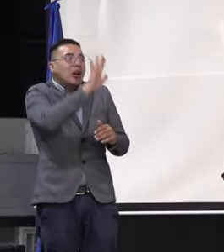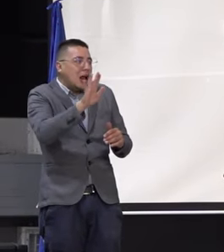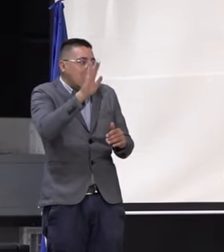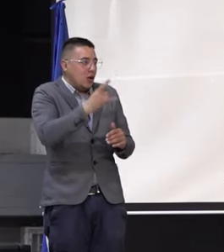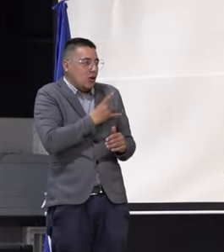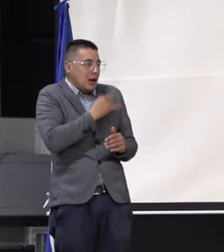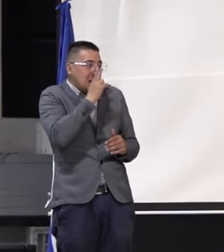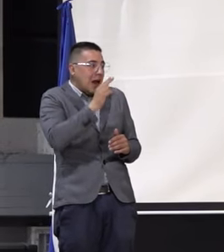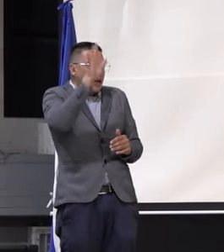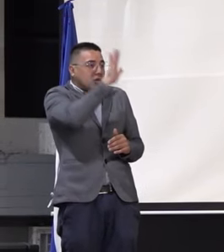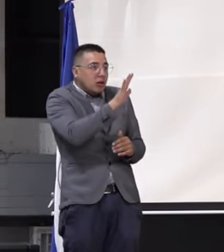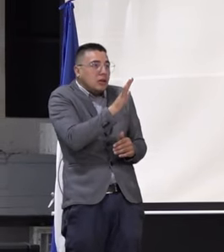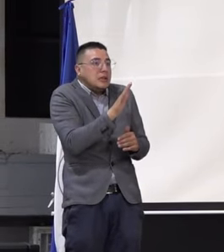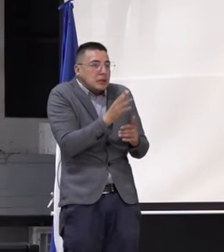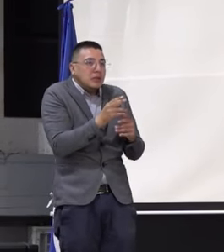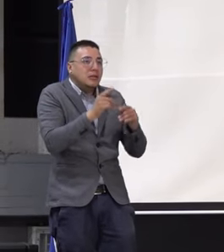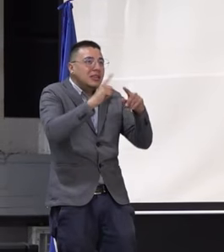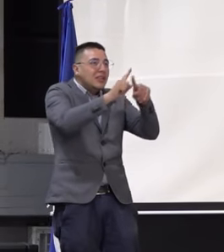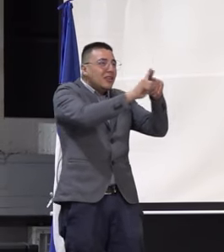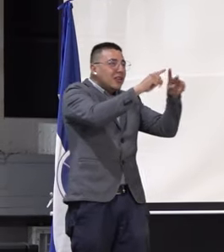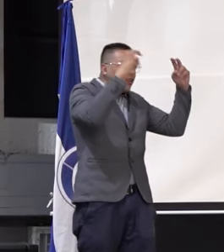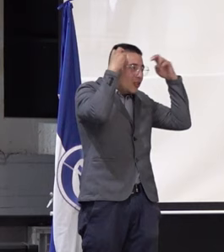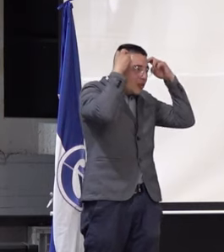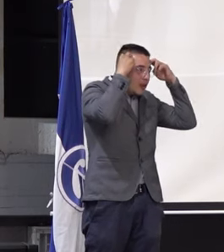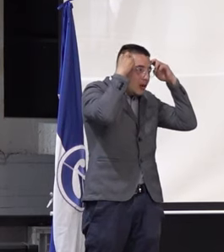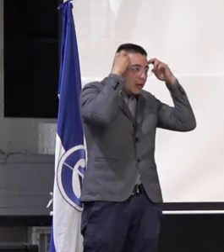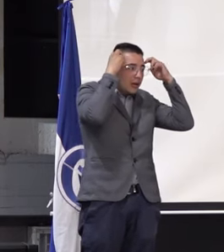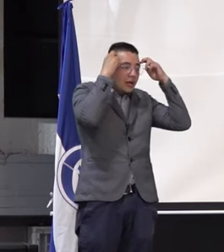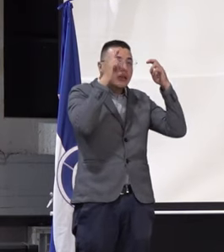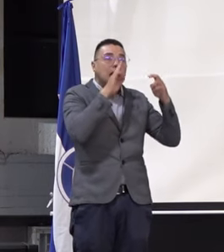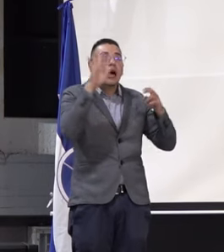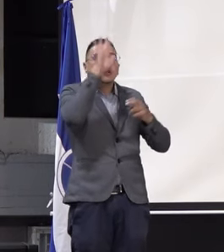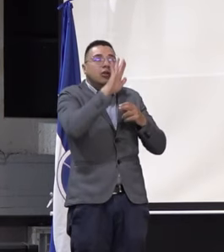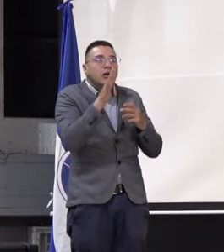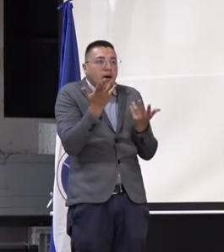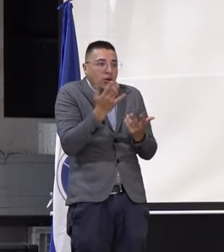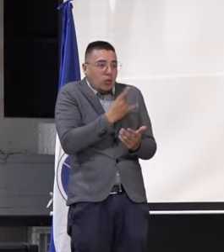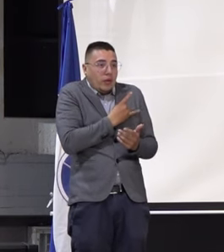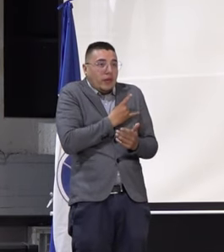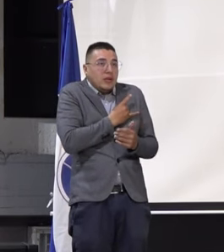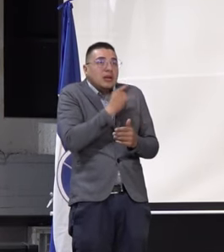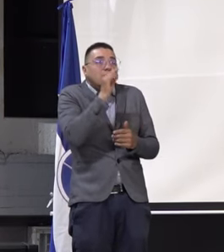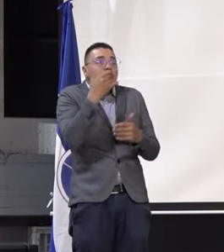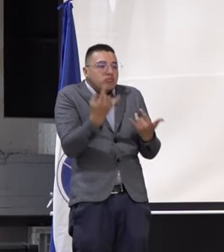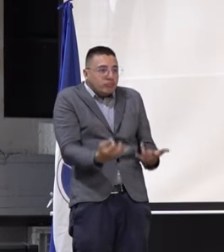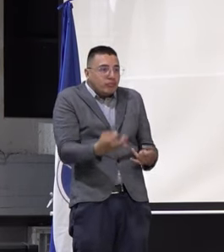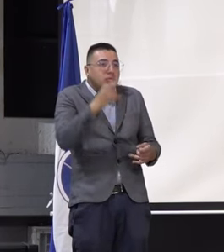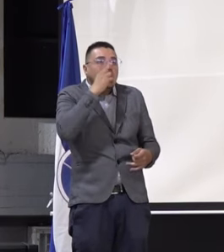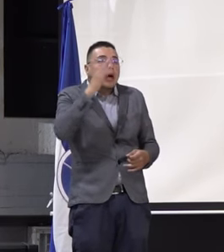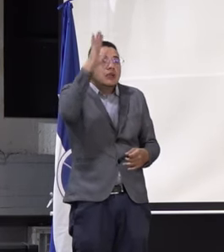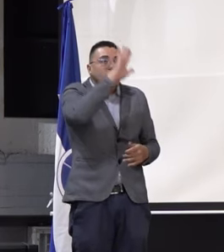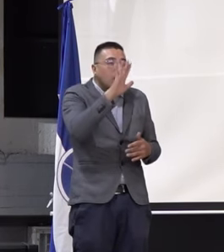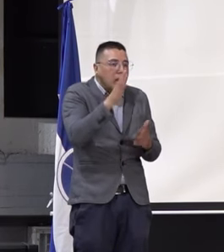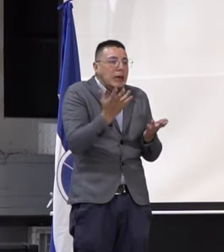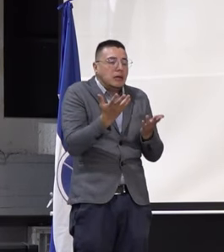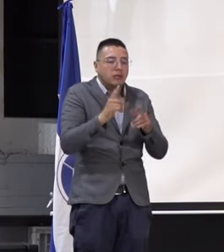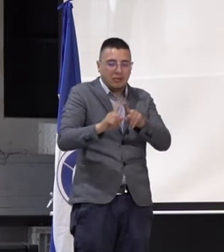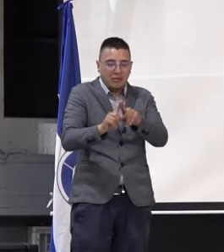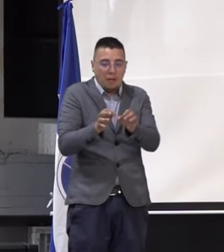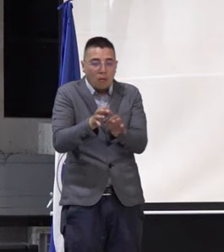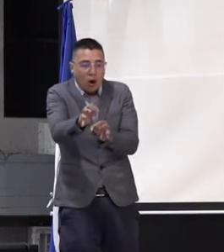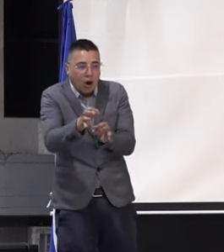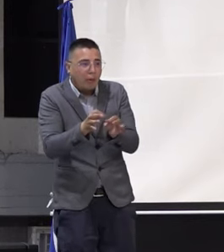centralizados todos esos conocimientos. O bueno, no muchas veces, siempre se ven centralizados todos los conocimientos. Y en las poblaciones